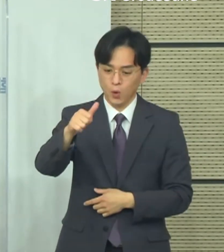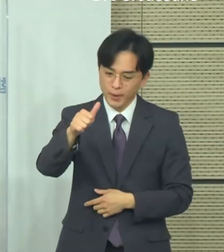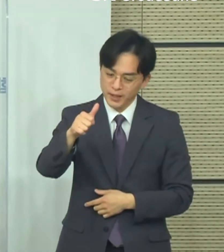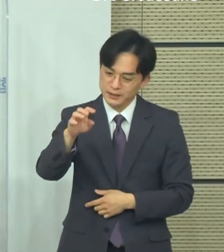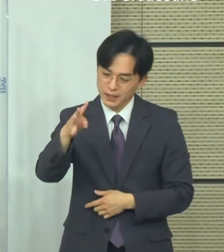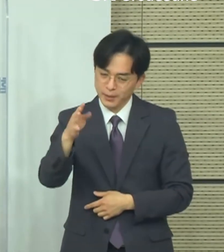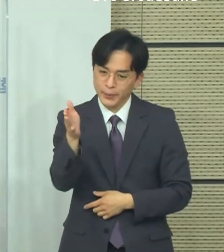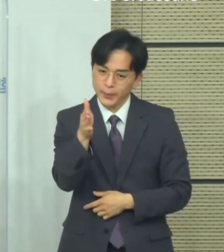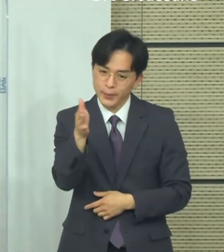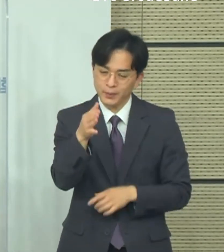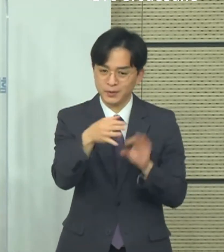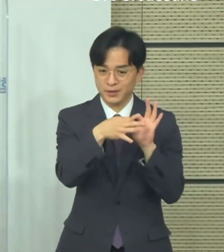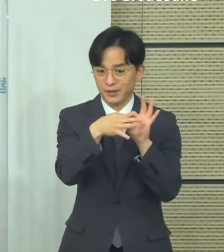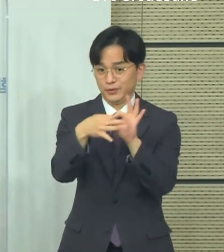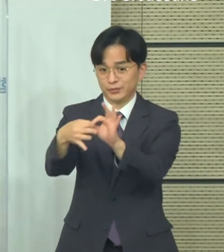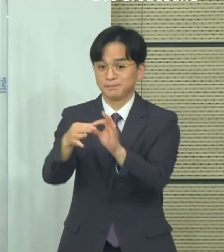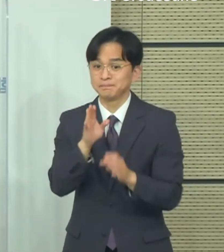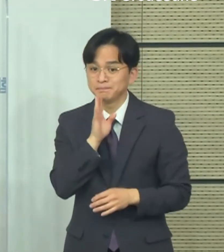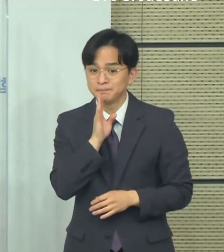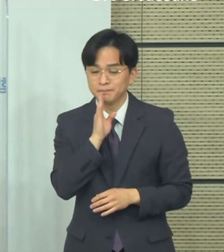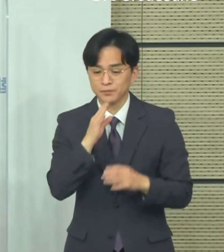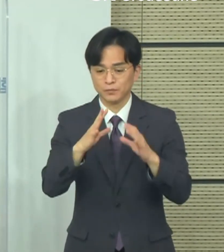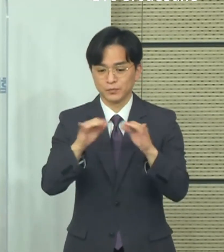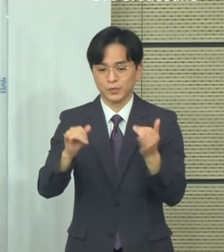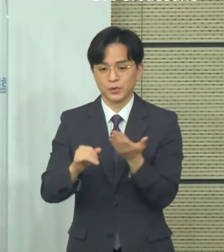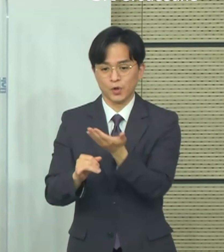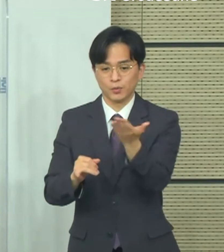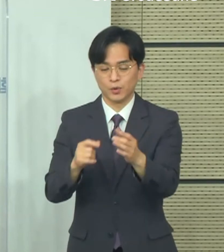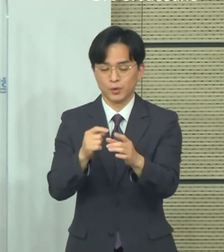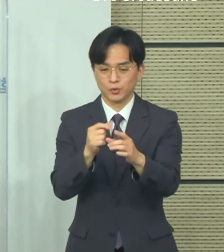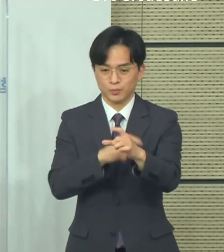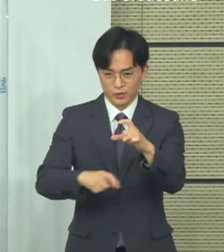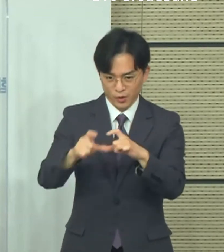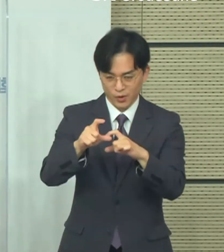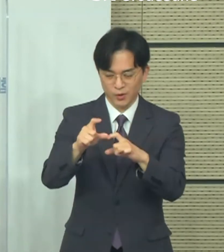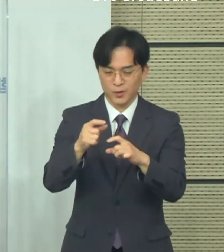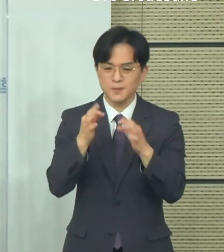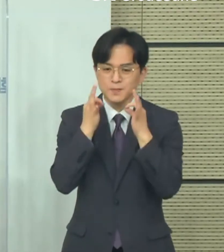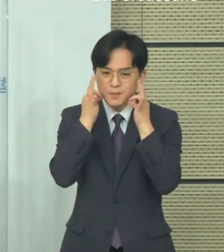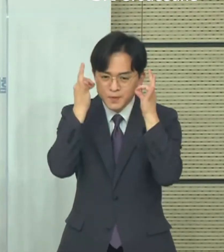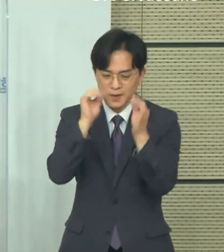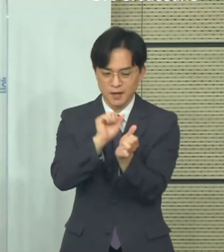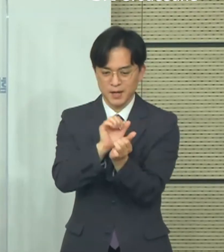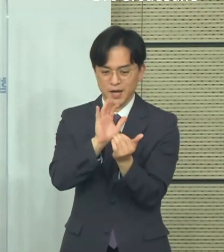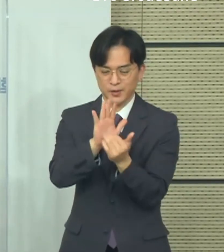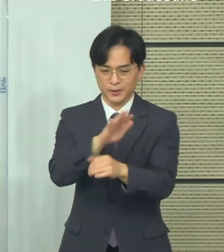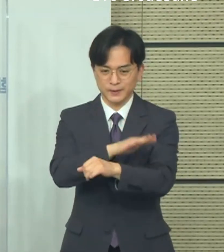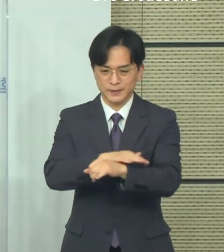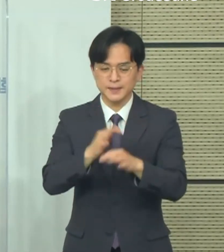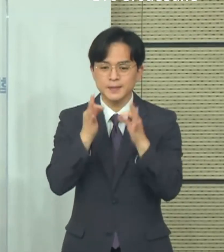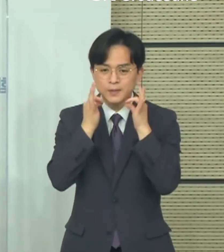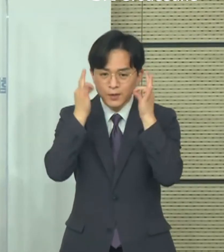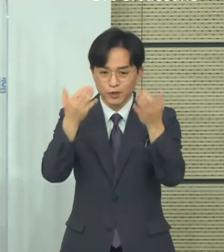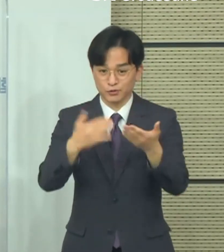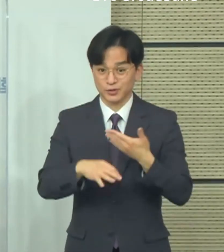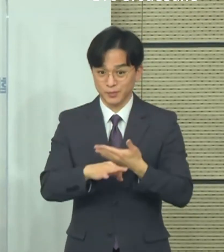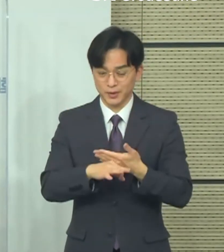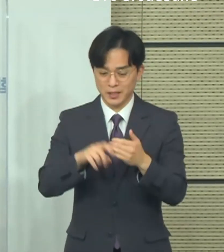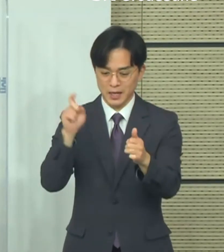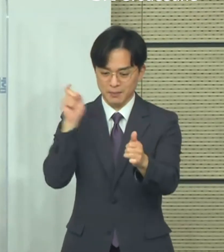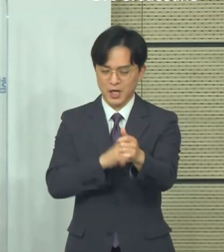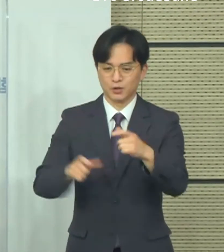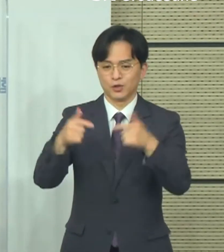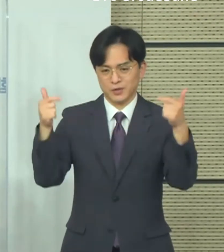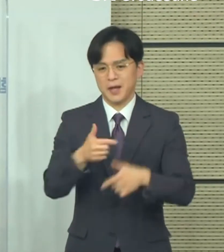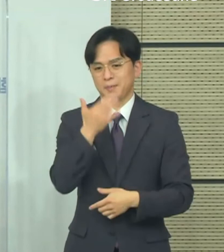되고 있습니다. 좀 더 국민들께서 방역수칙을 잘 지켜주신다면 환자 수를 더 감소시킬 수 있는 여지는 있다고 저희들이